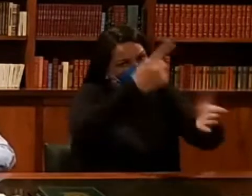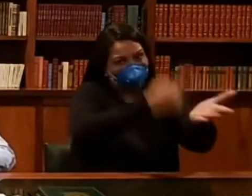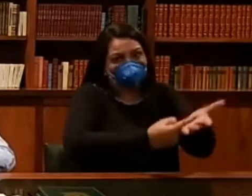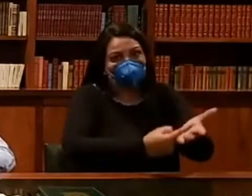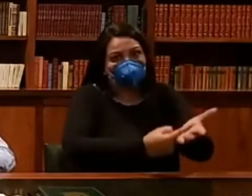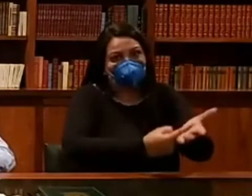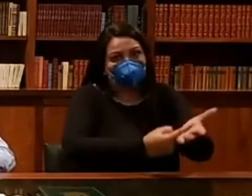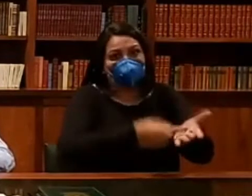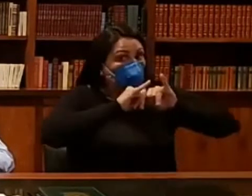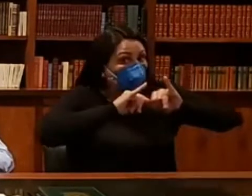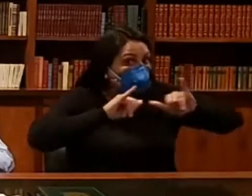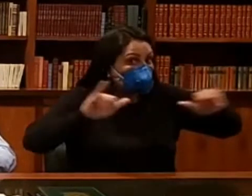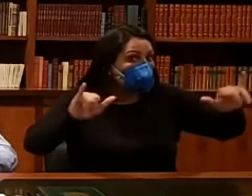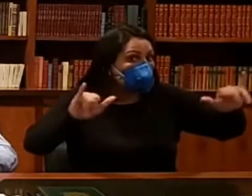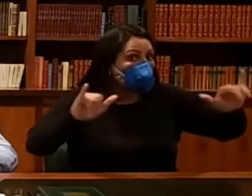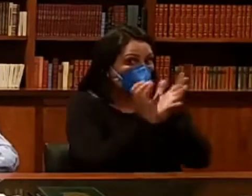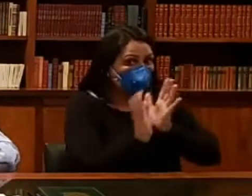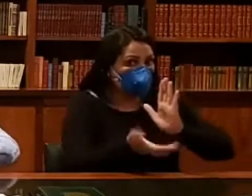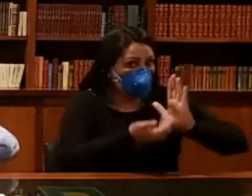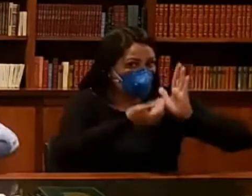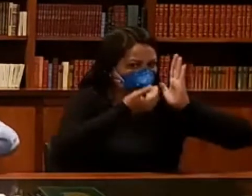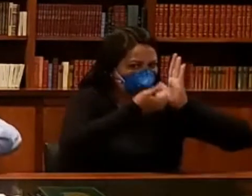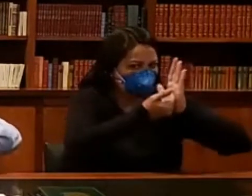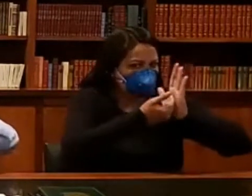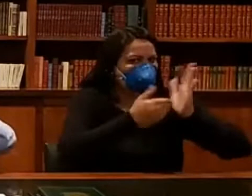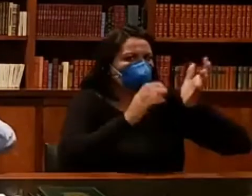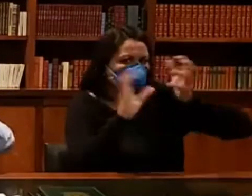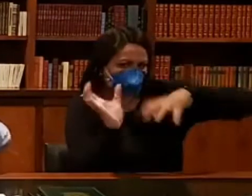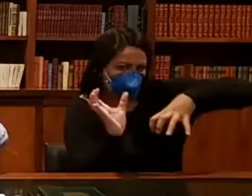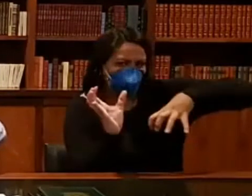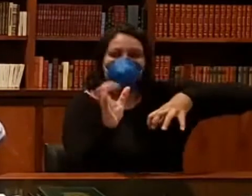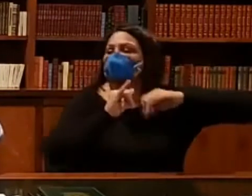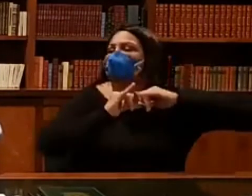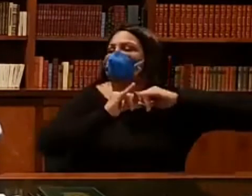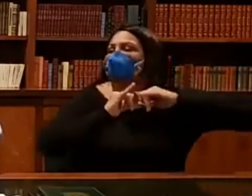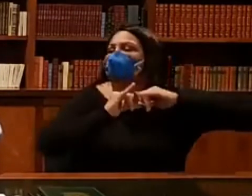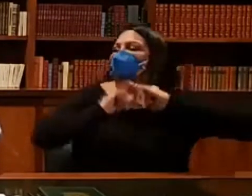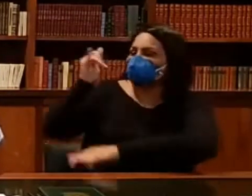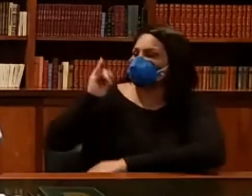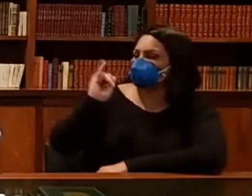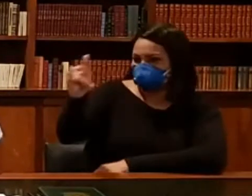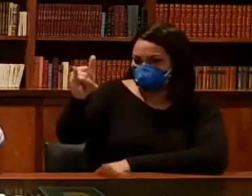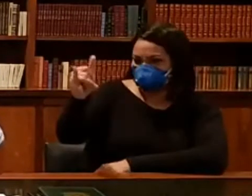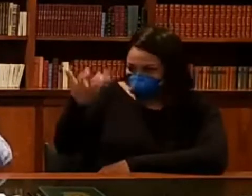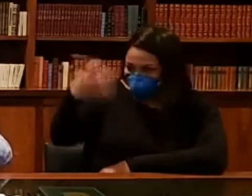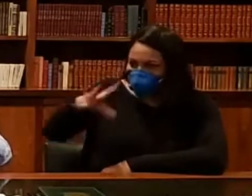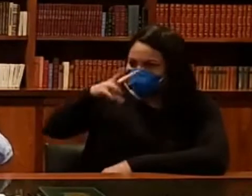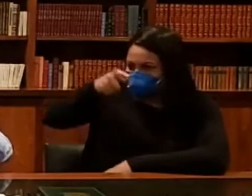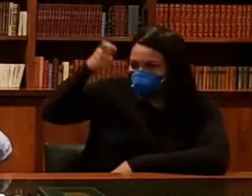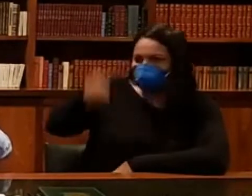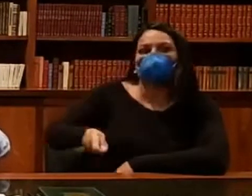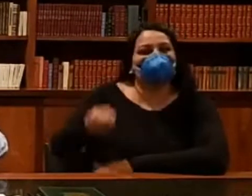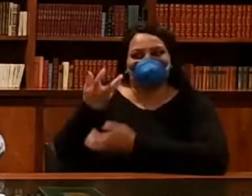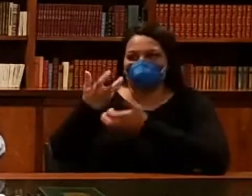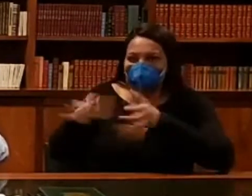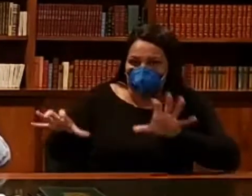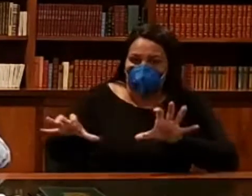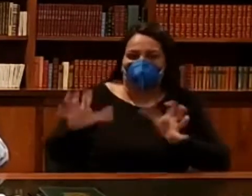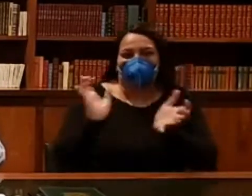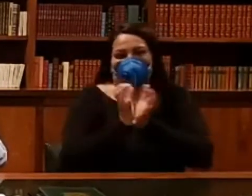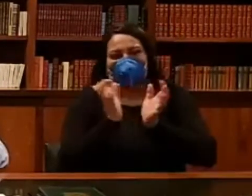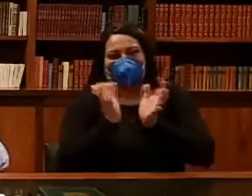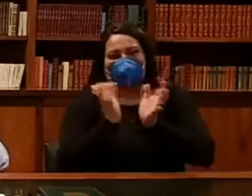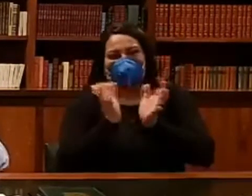tremendo recado para o parlamento. Não há dúvida que o recado para parlamento foi a questão daquelas